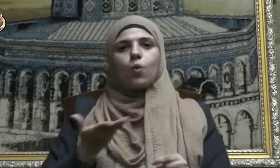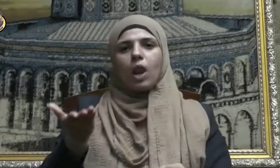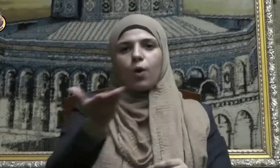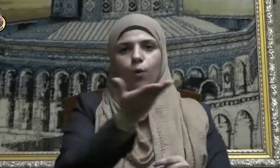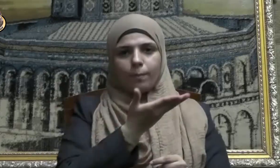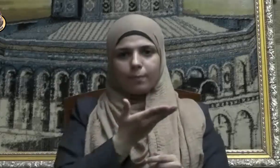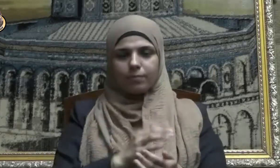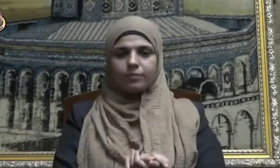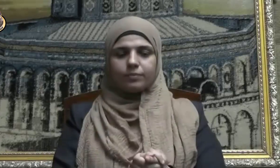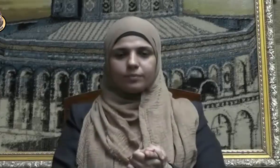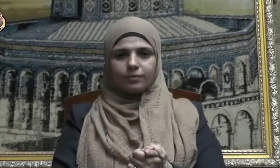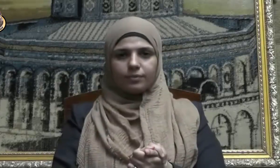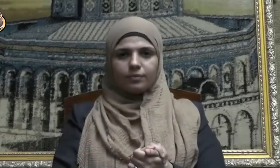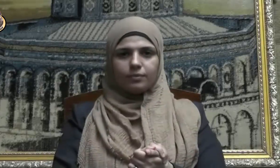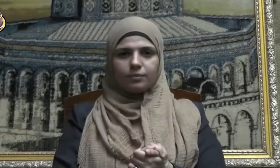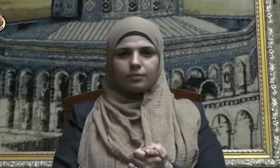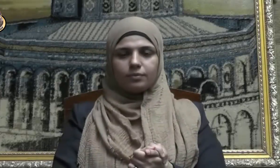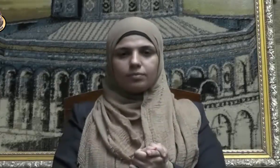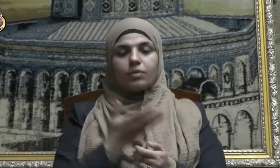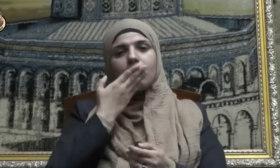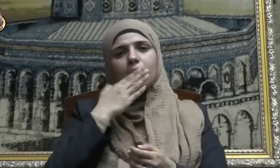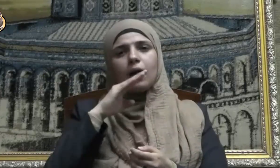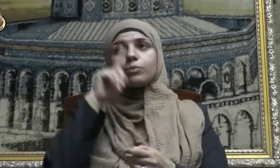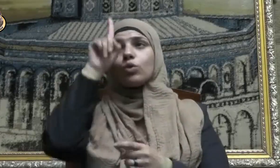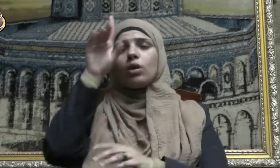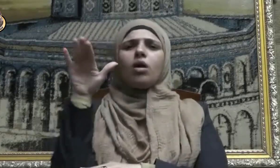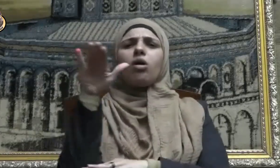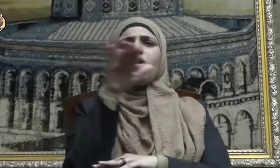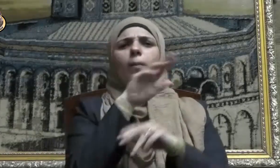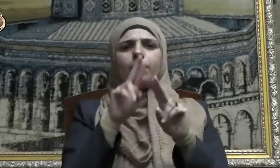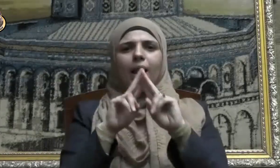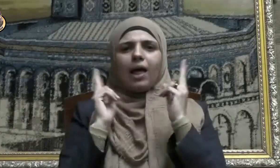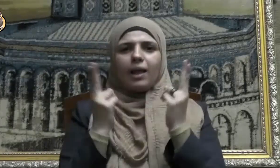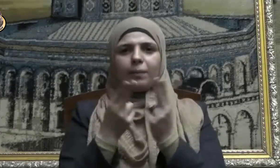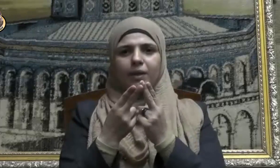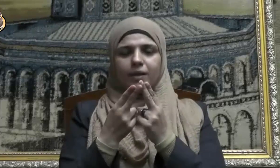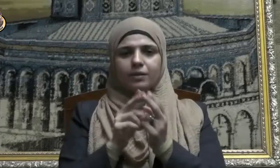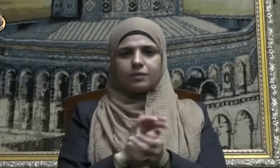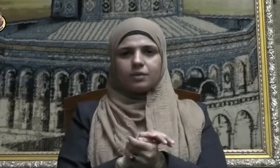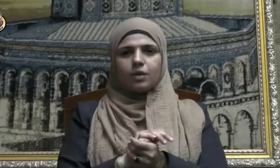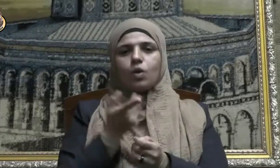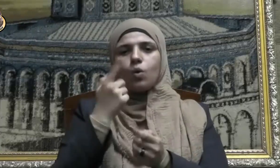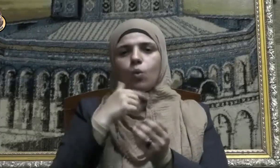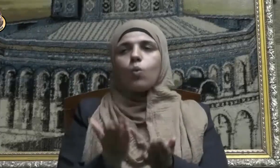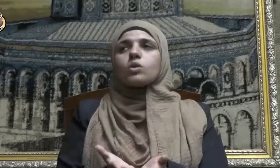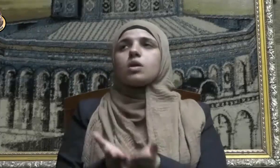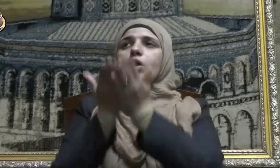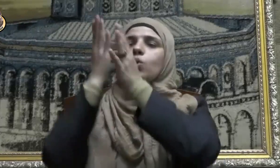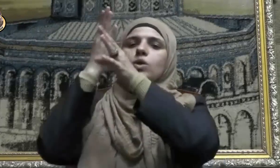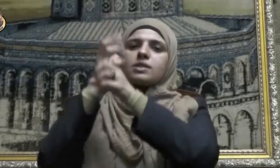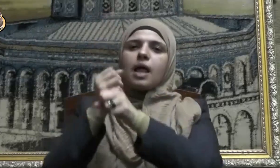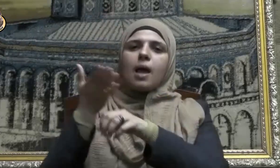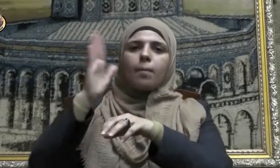الحمد لله رب العالمين وصلاة وسلام على خاتم